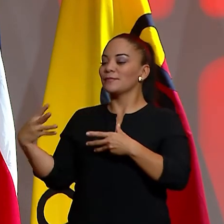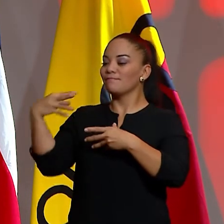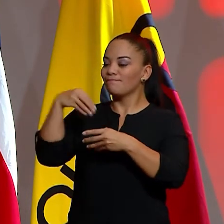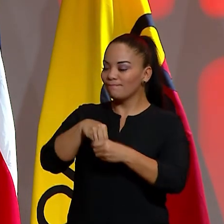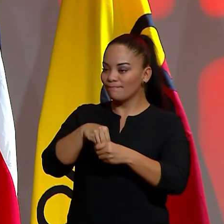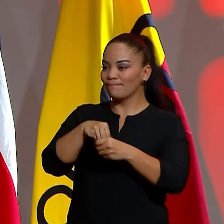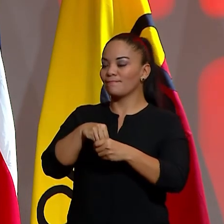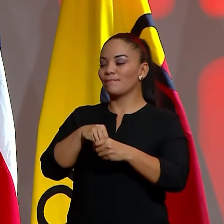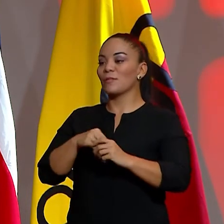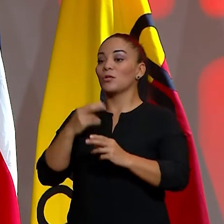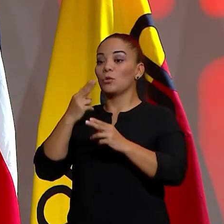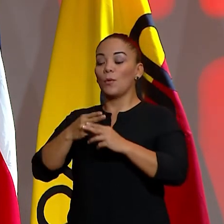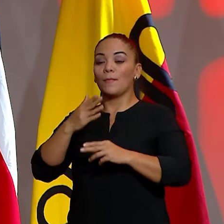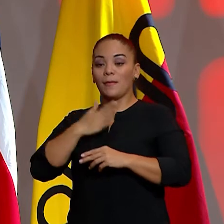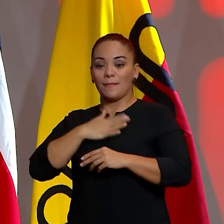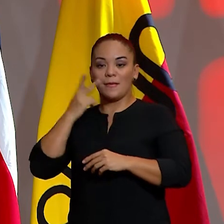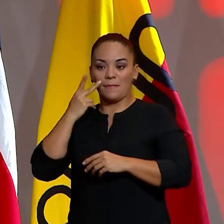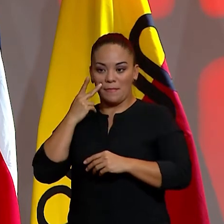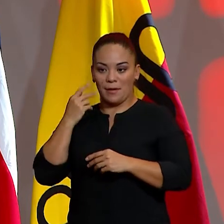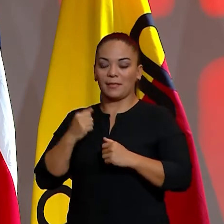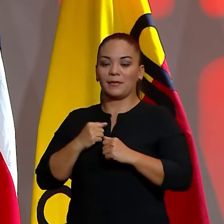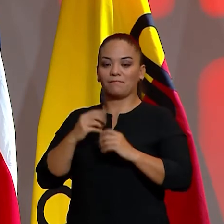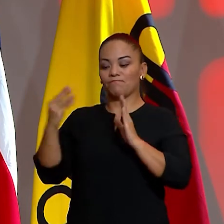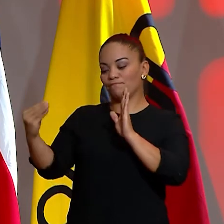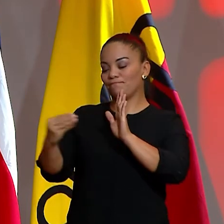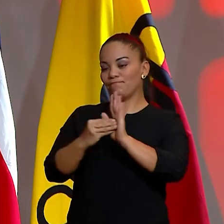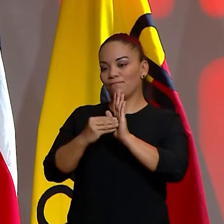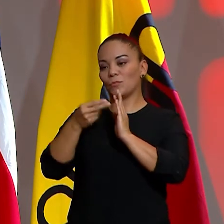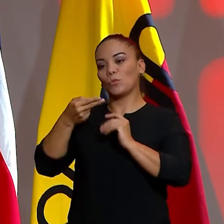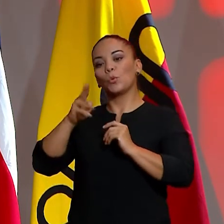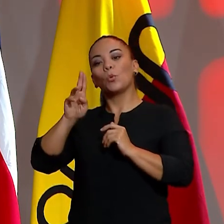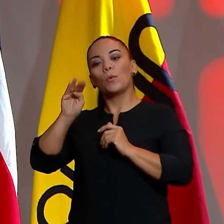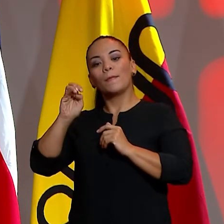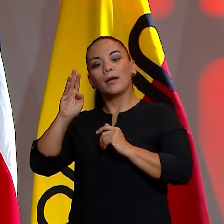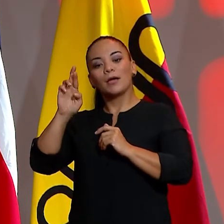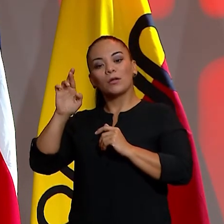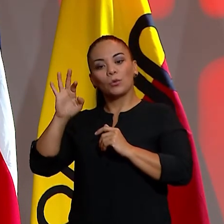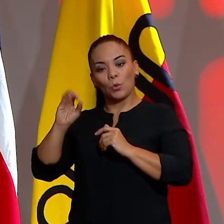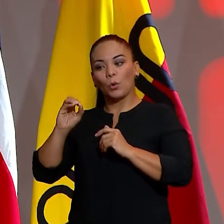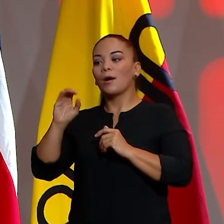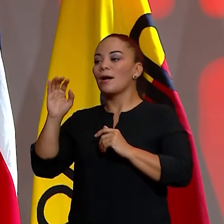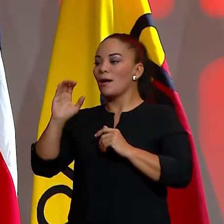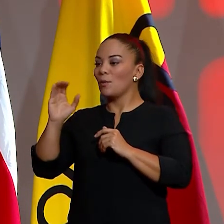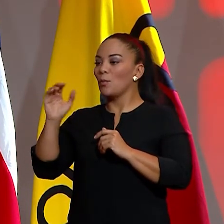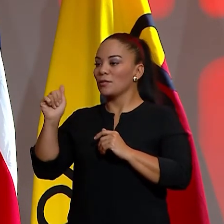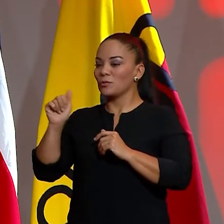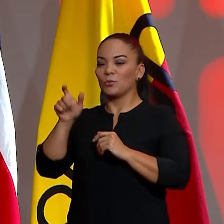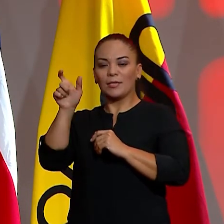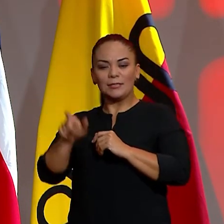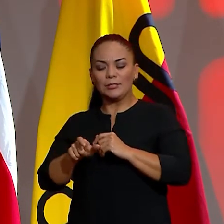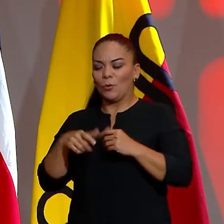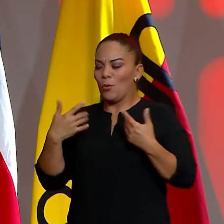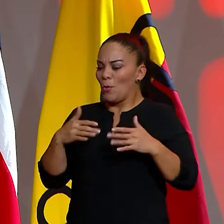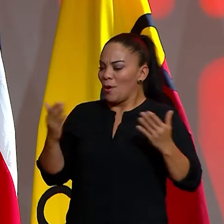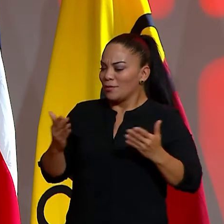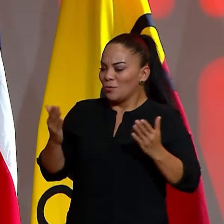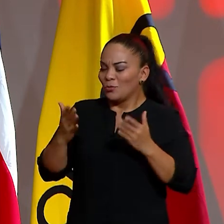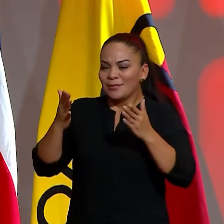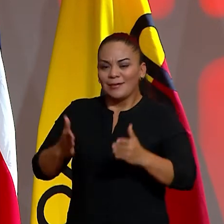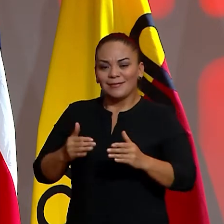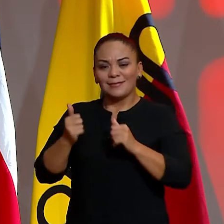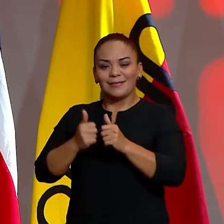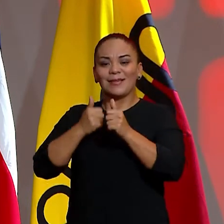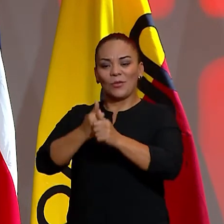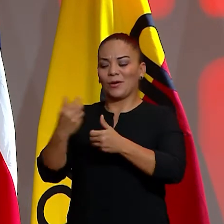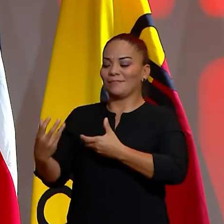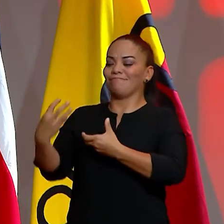el nombre de mi padre, Humberto Calvo Astúa, un entusiasta seguidor que me